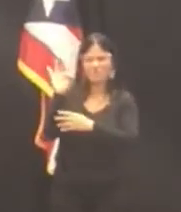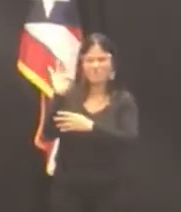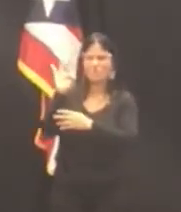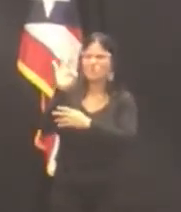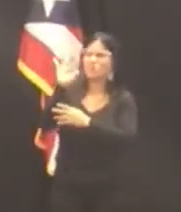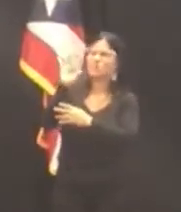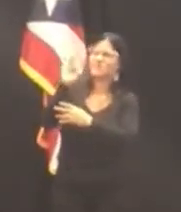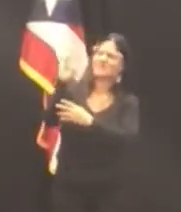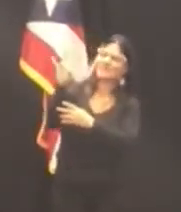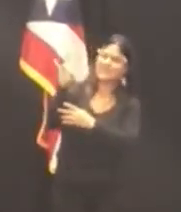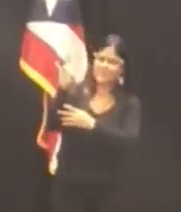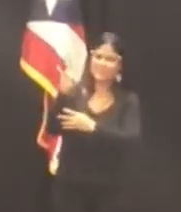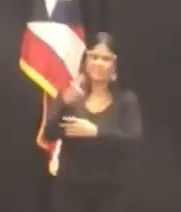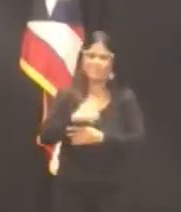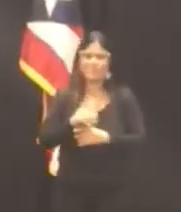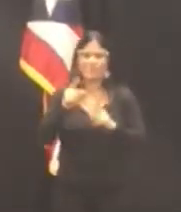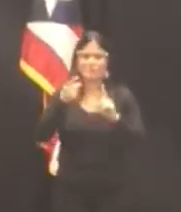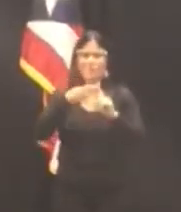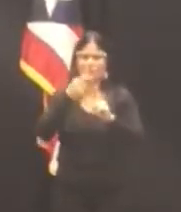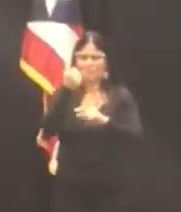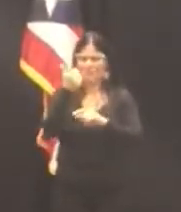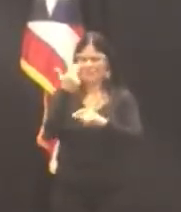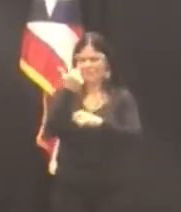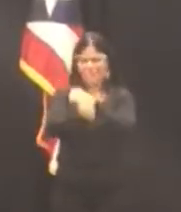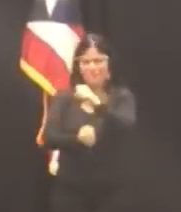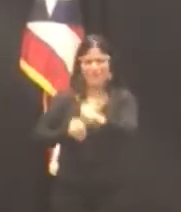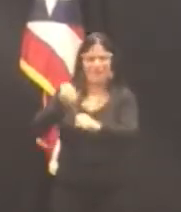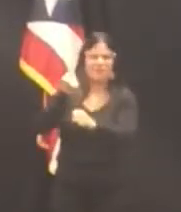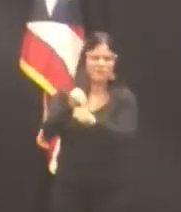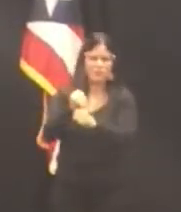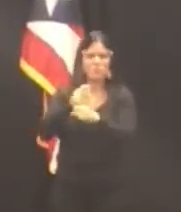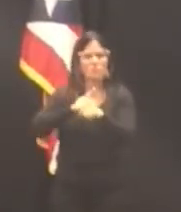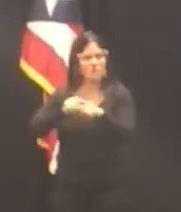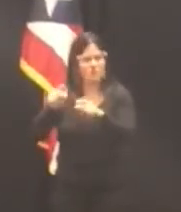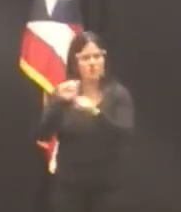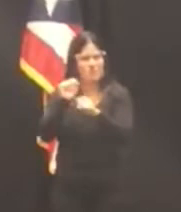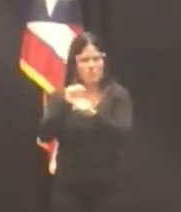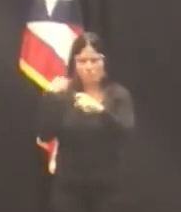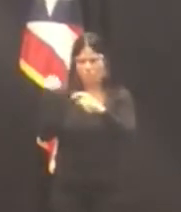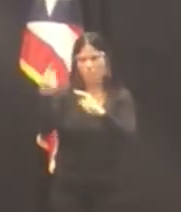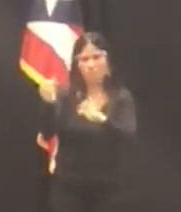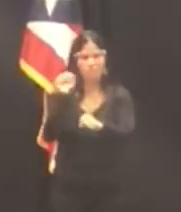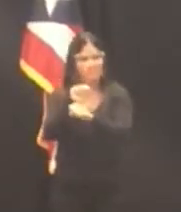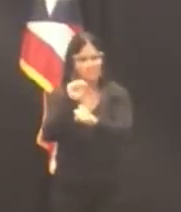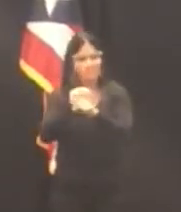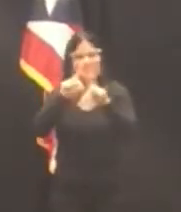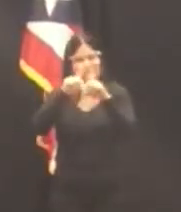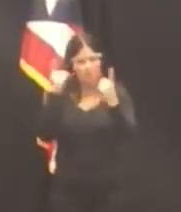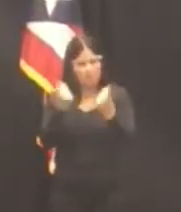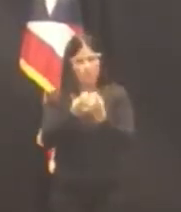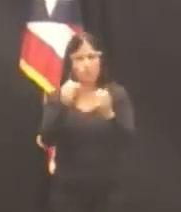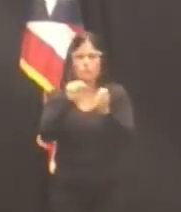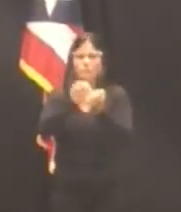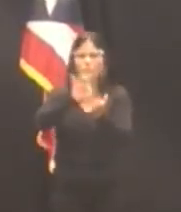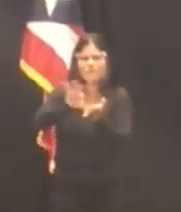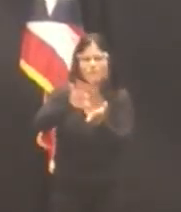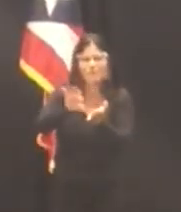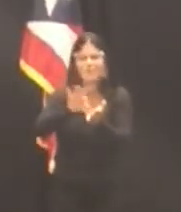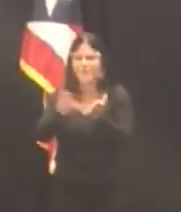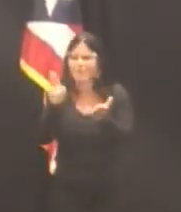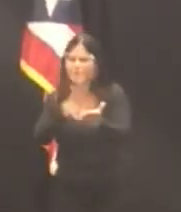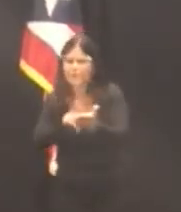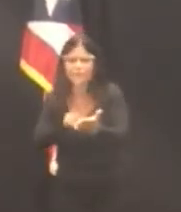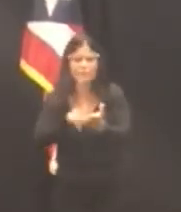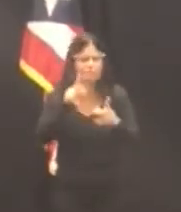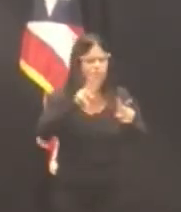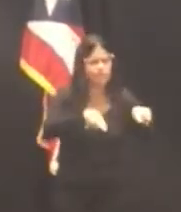Sus primeros 13 años de carrera profesional, participó en los departamentos de auditoría de firmas internacionales